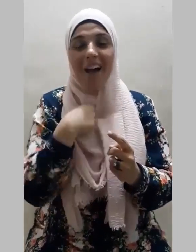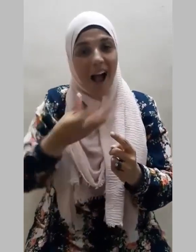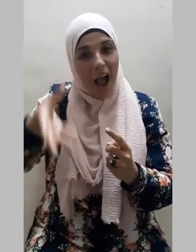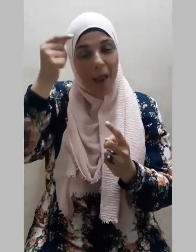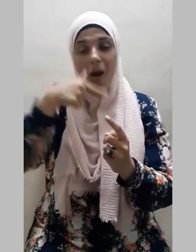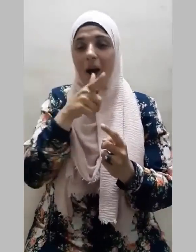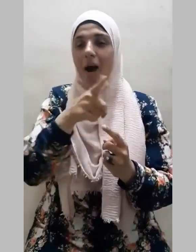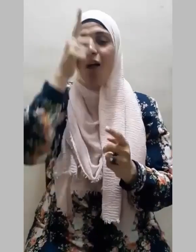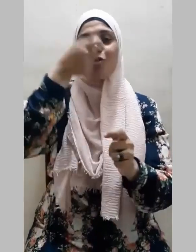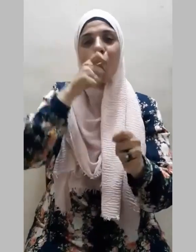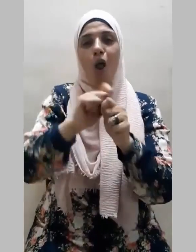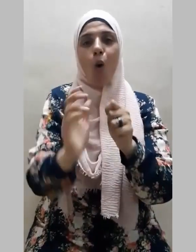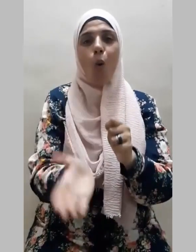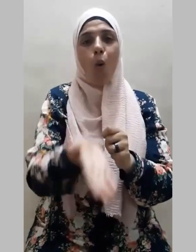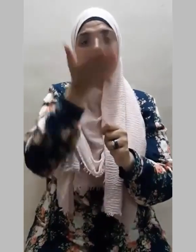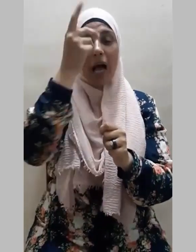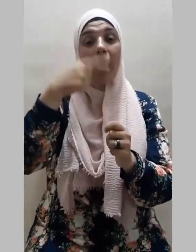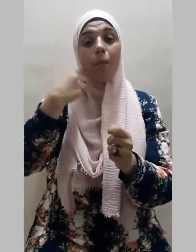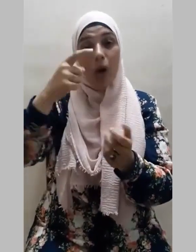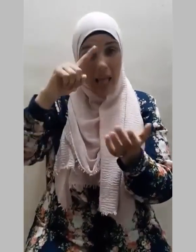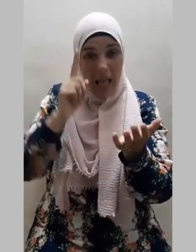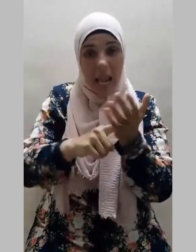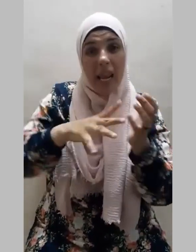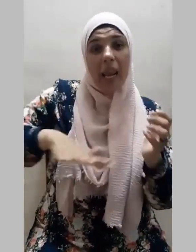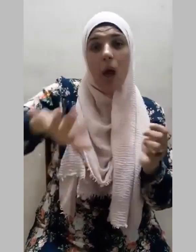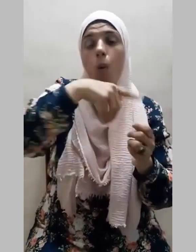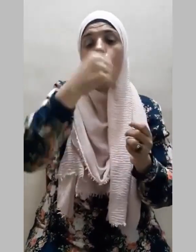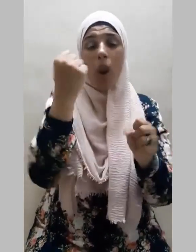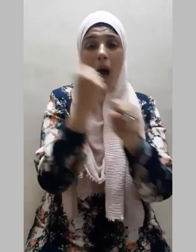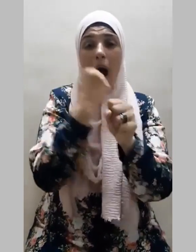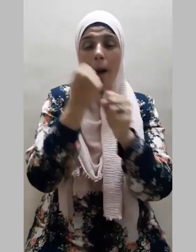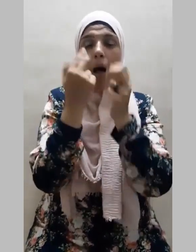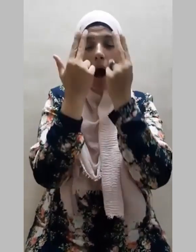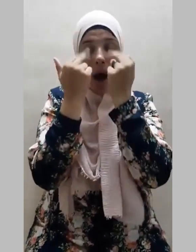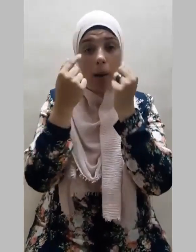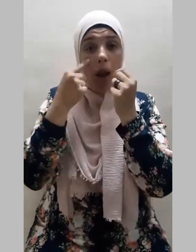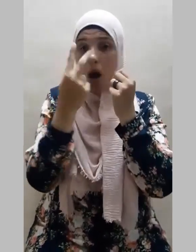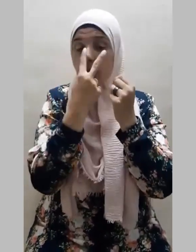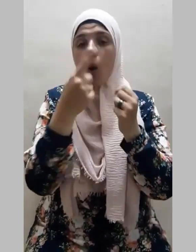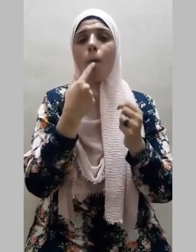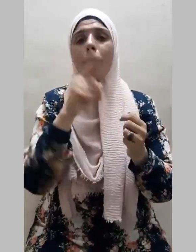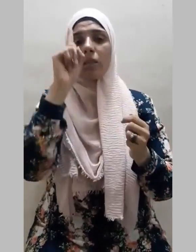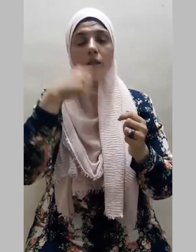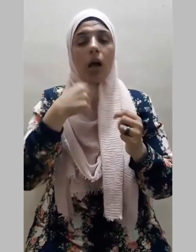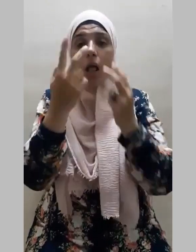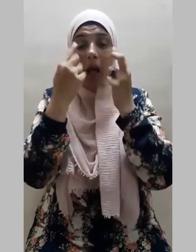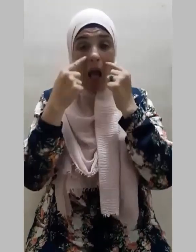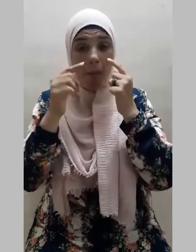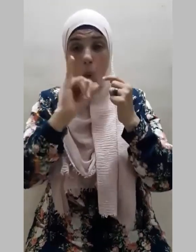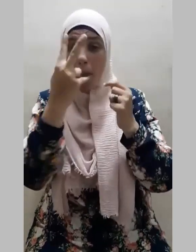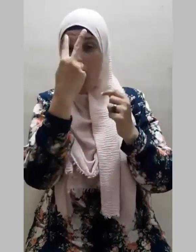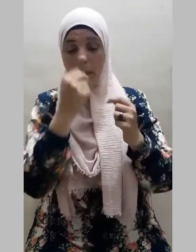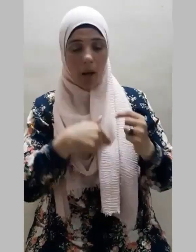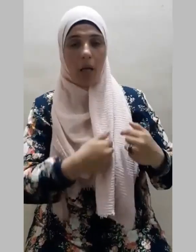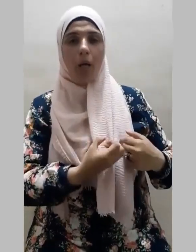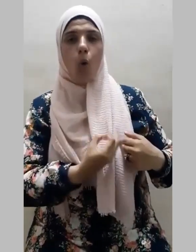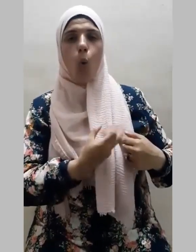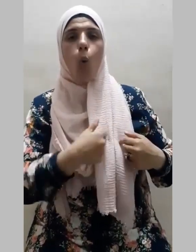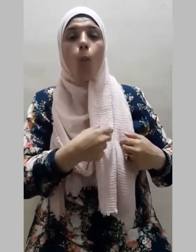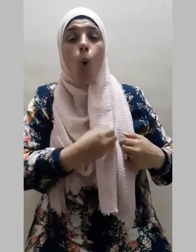تعالى فإنها لا تعمى الأبصار ولكن تعمى القلوب التي في الصدور